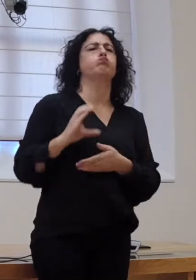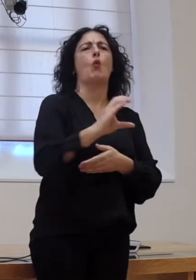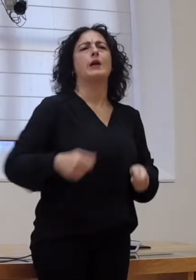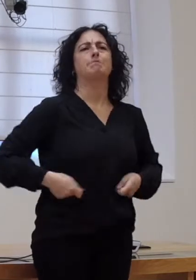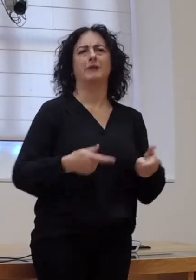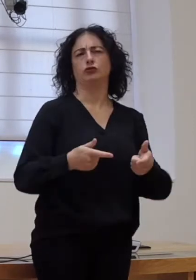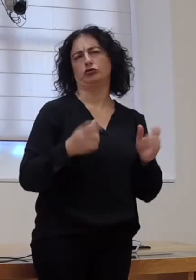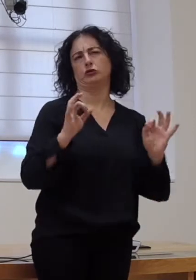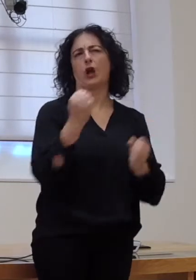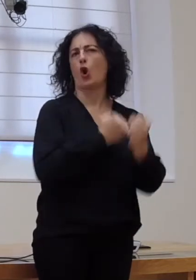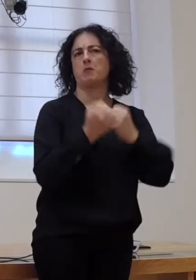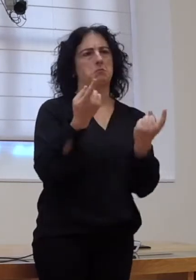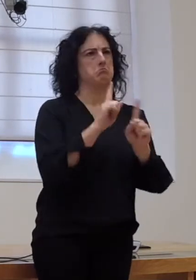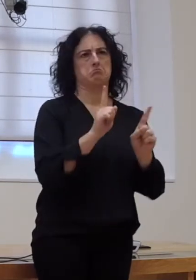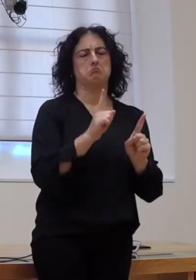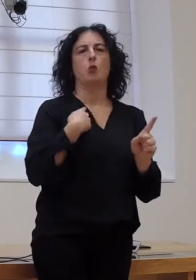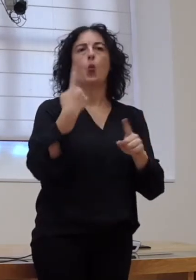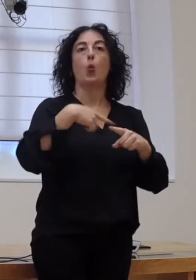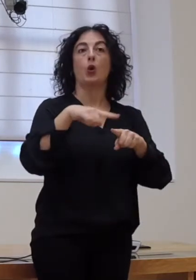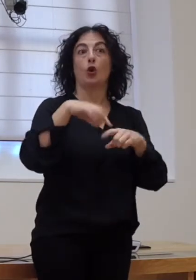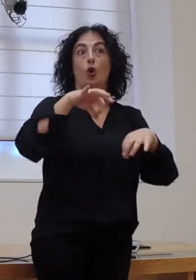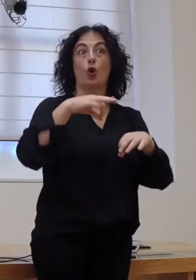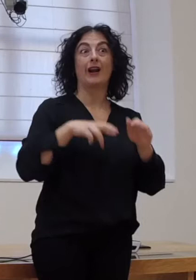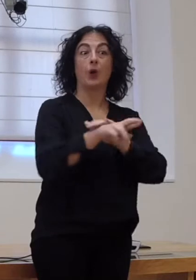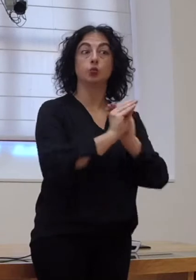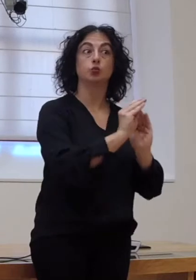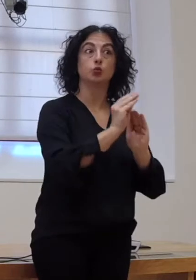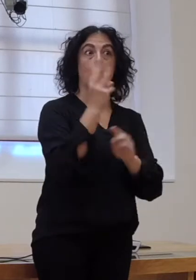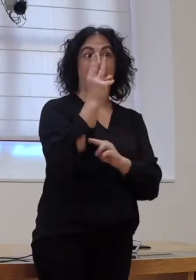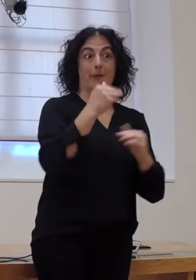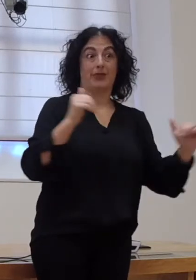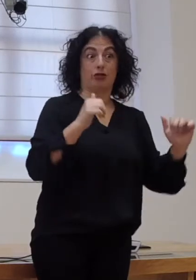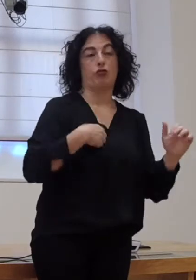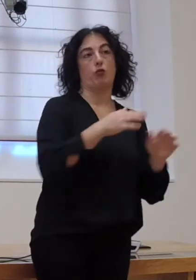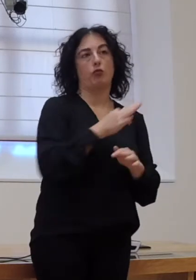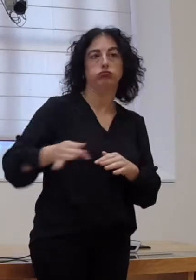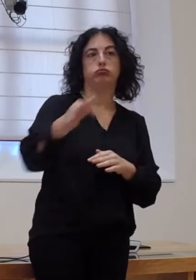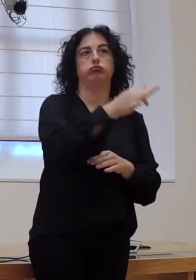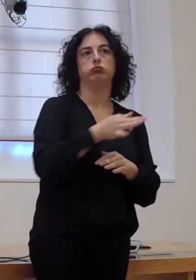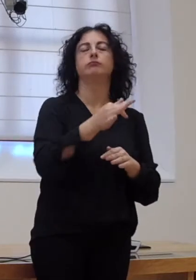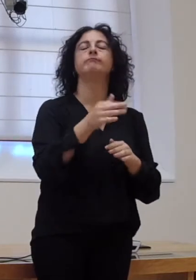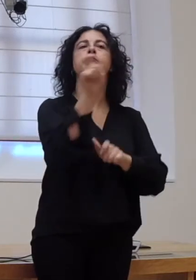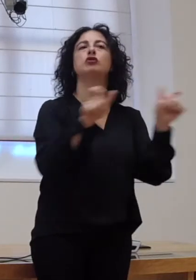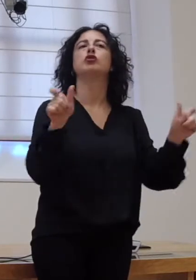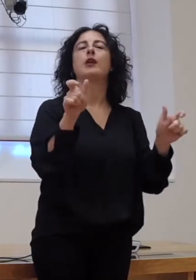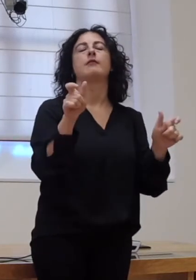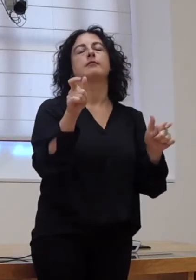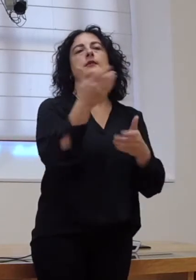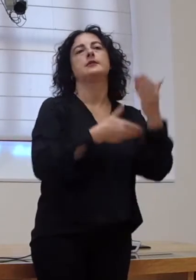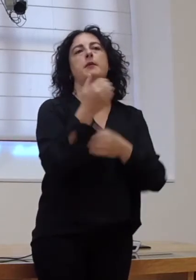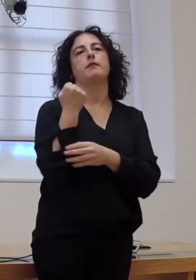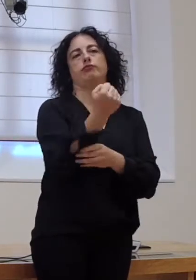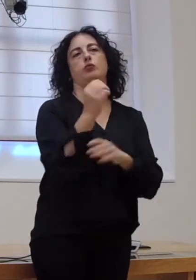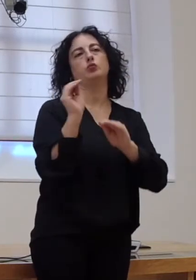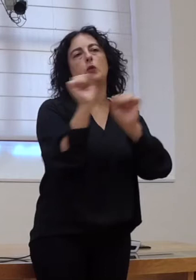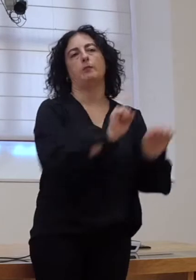económico, máis que redistribuir os recursos da propia Cámara, e blindar os dereitos das persoas con discapacidade, polo